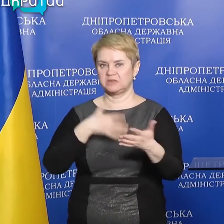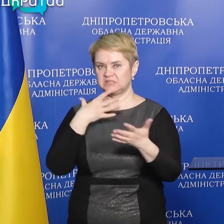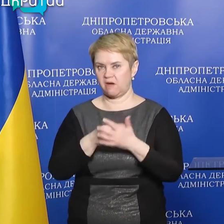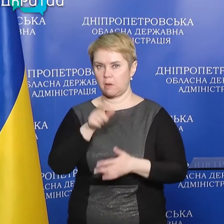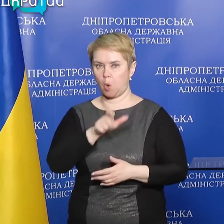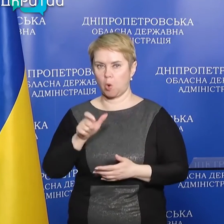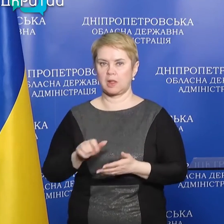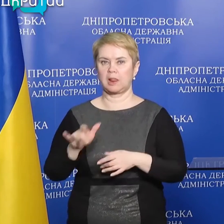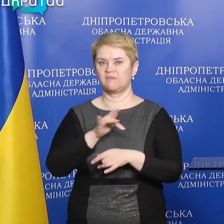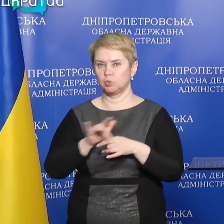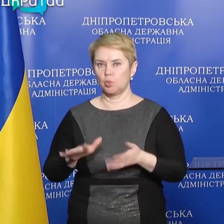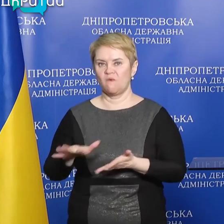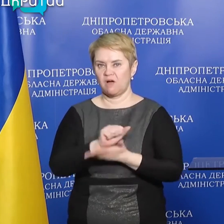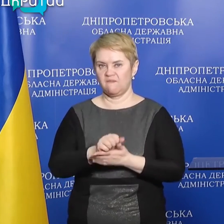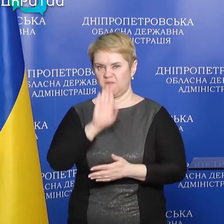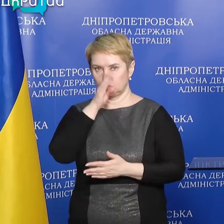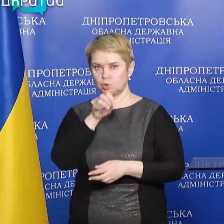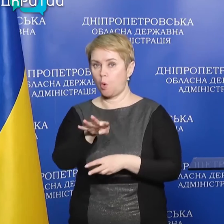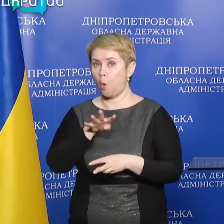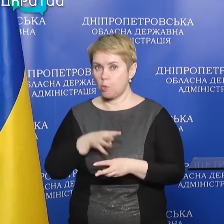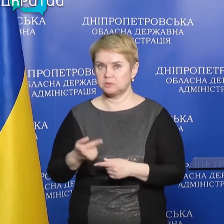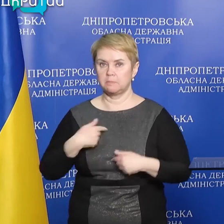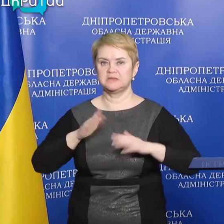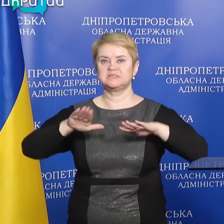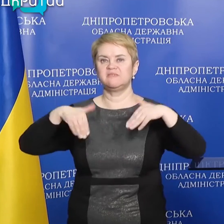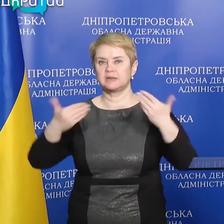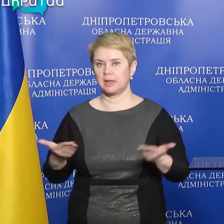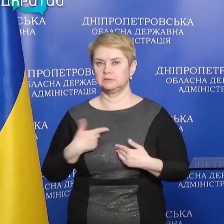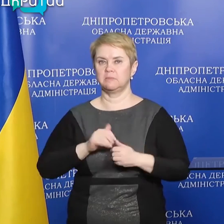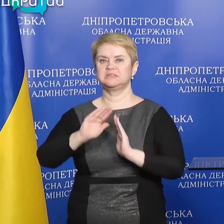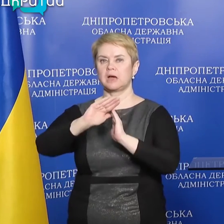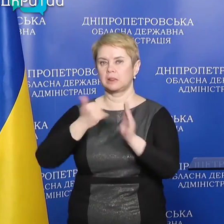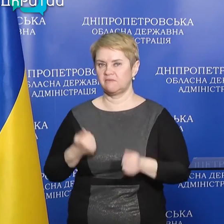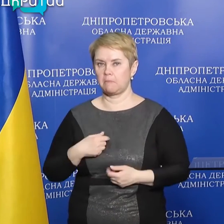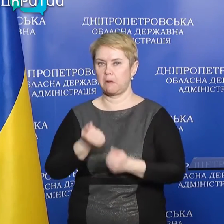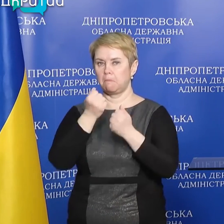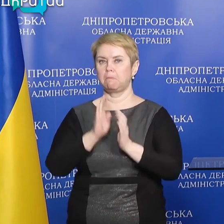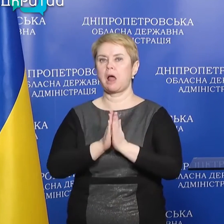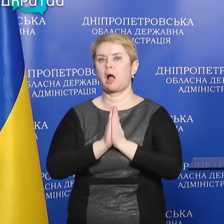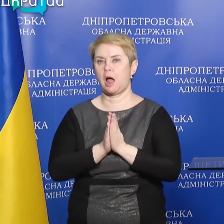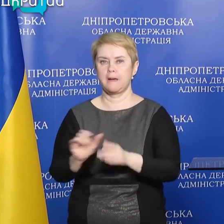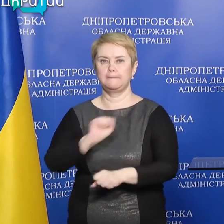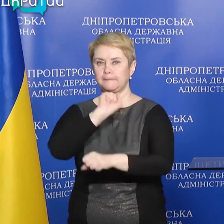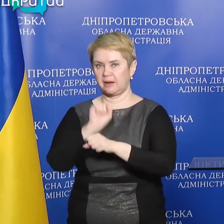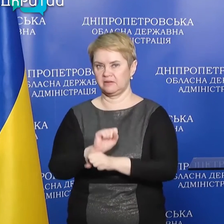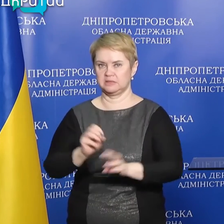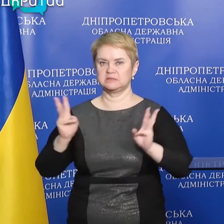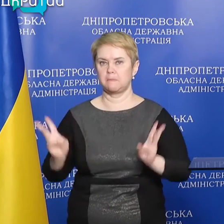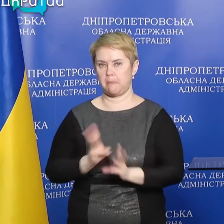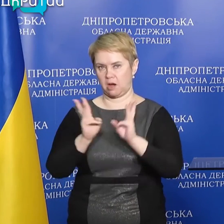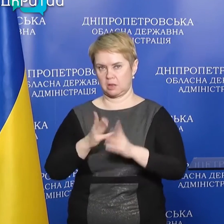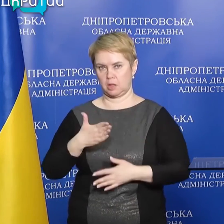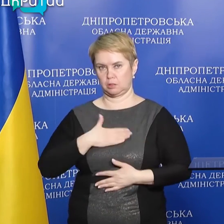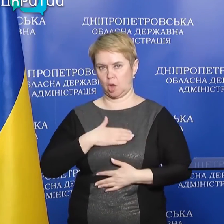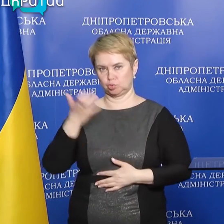колегам ліквідувати наслідки ворожих обстрілів. Ми звертаємося, ми закликаємо, ми благаємо, припиніть спалювати